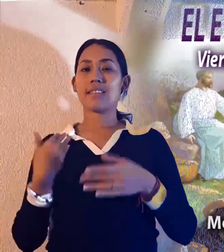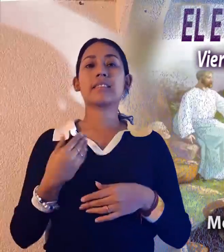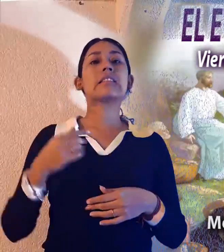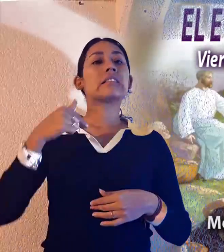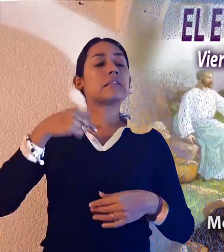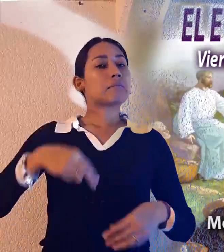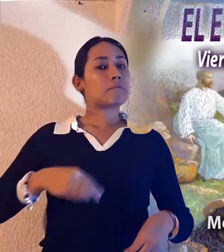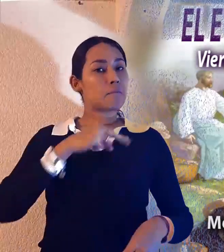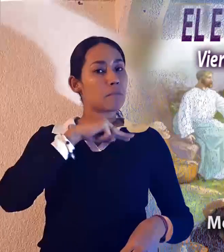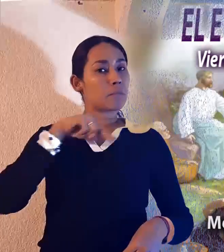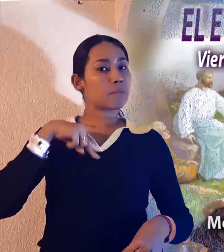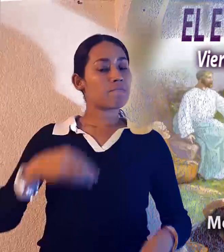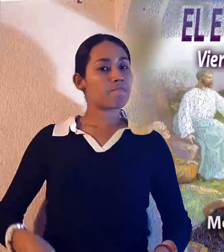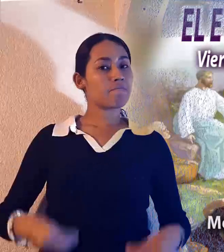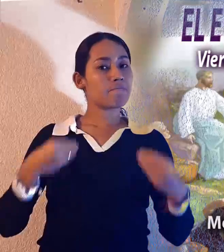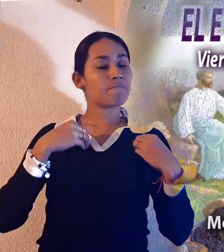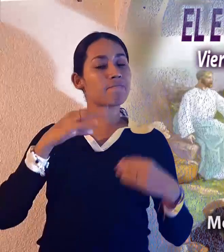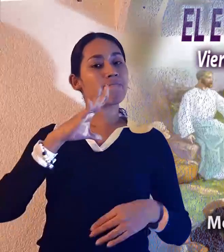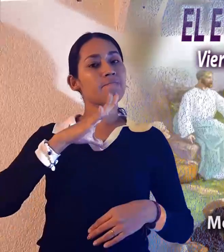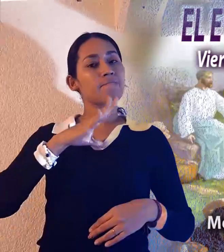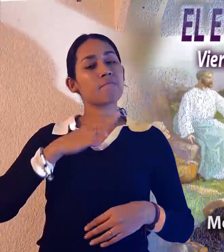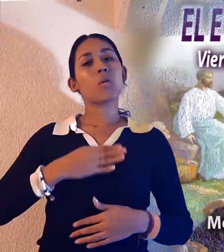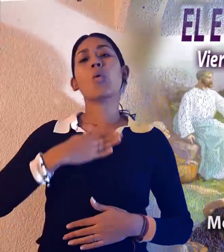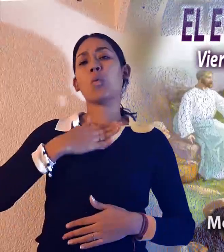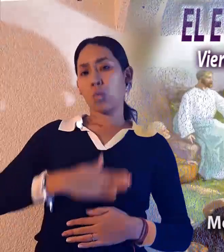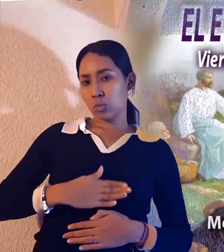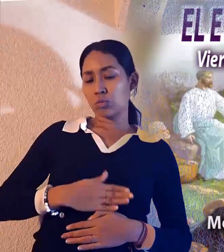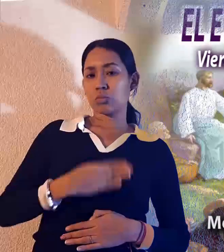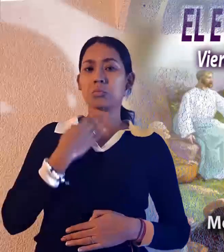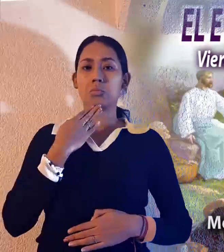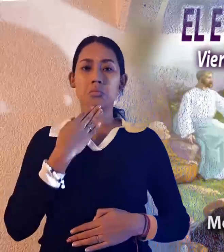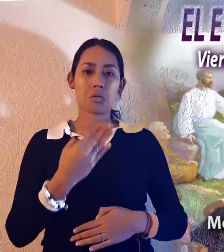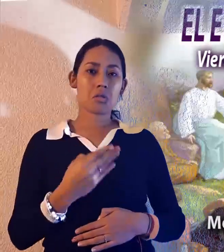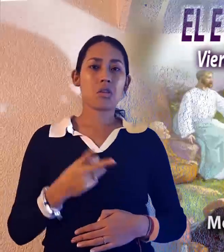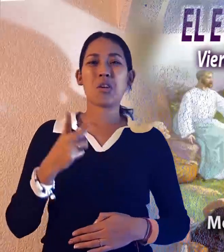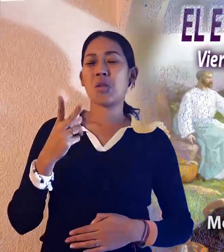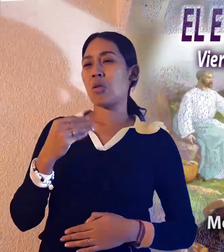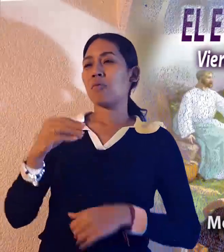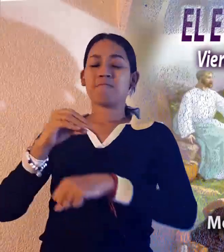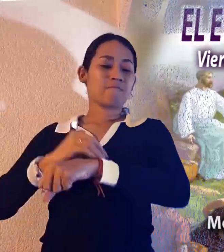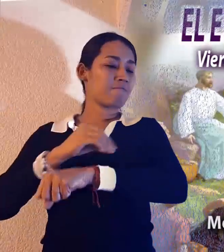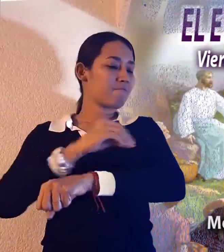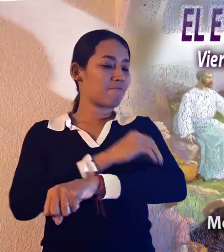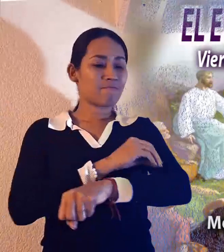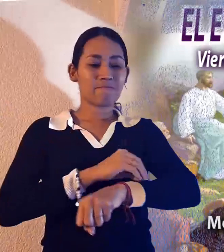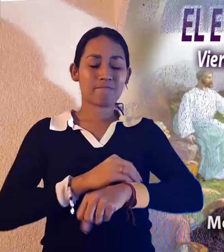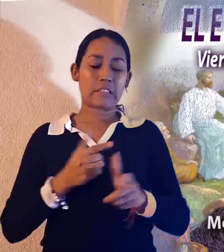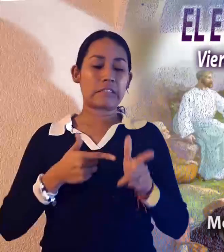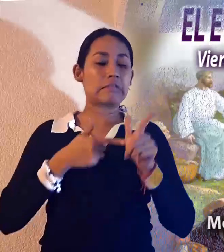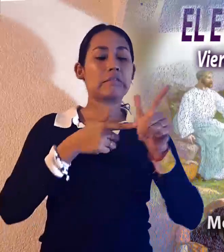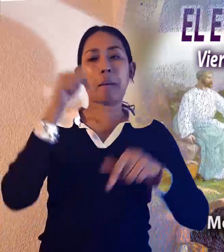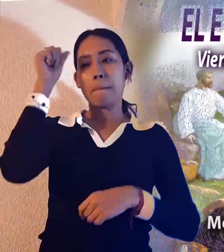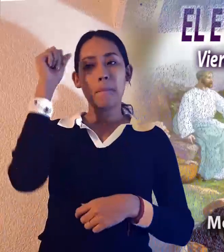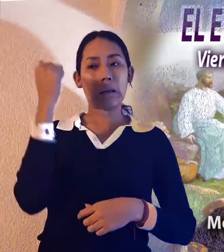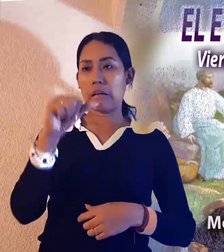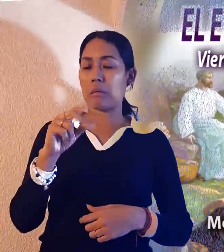fariseos y no nos escudemos en argumentaciones que solo nos llevan a continuar en nuestro pecado.